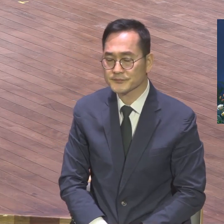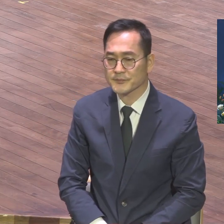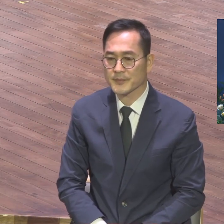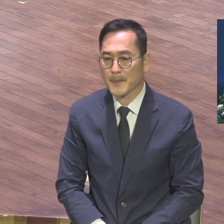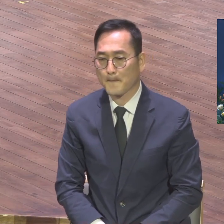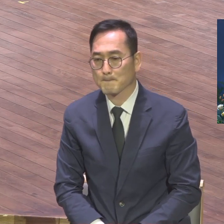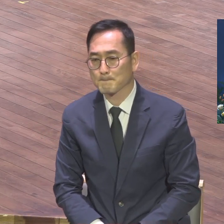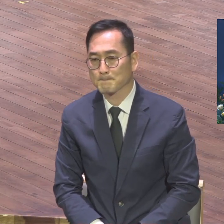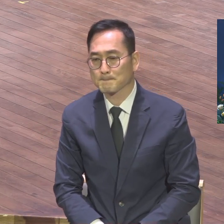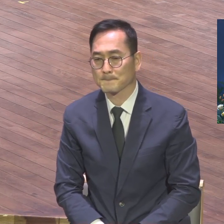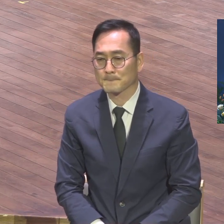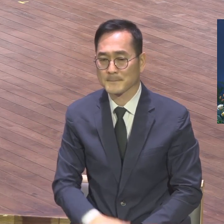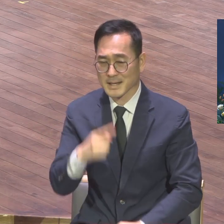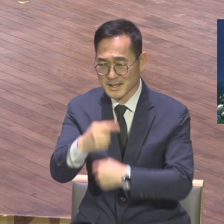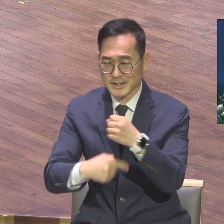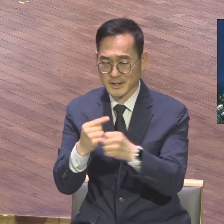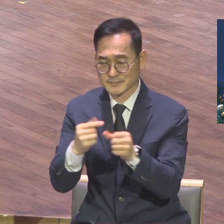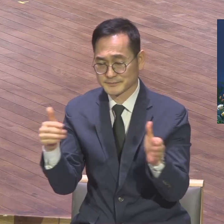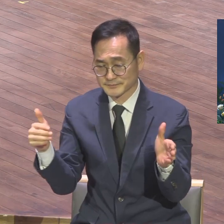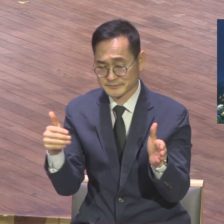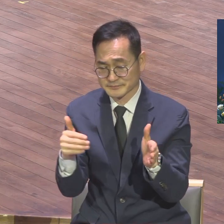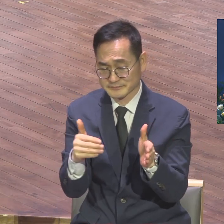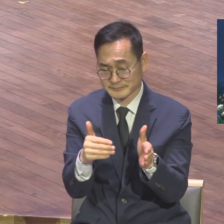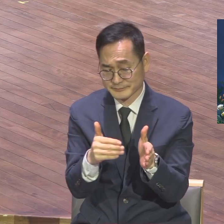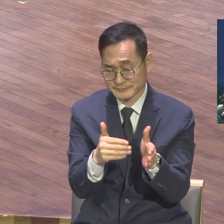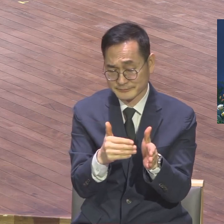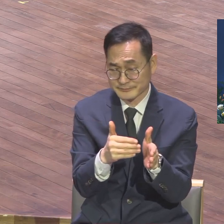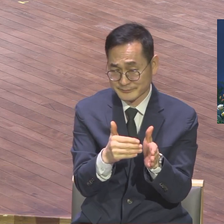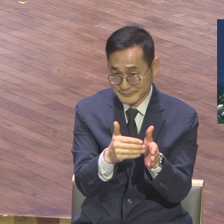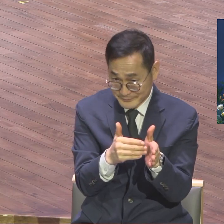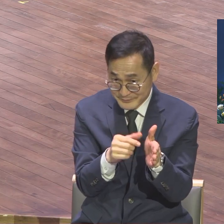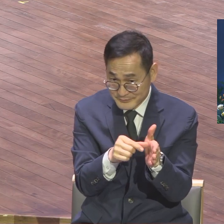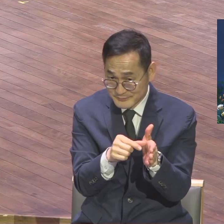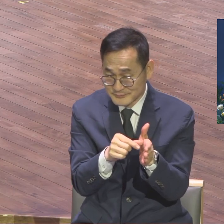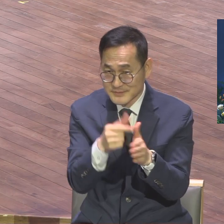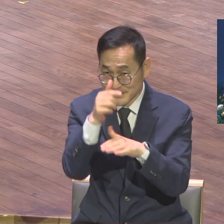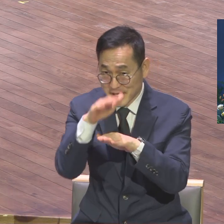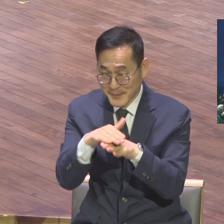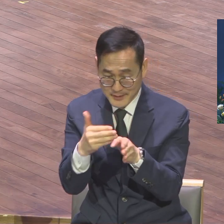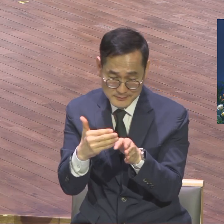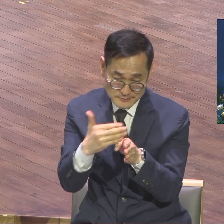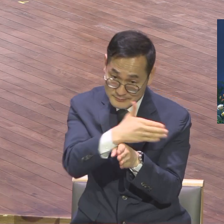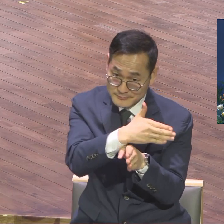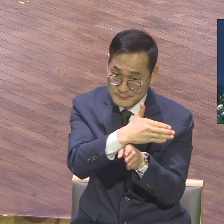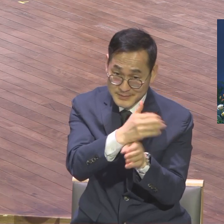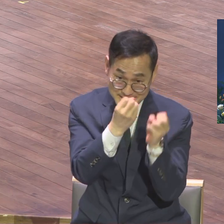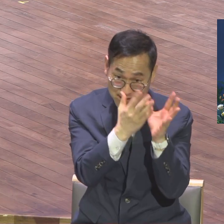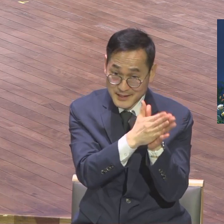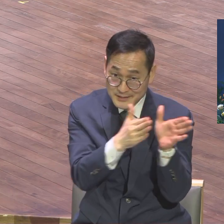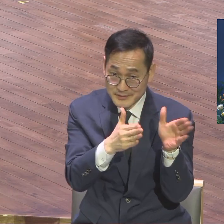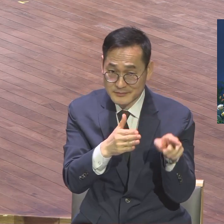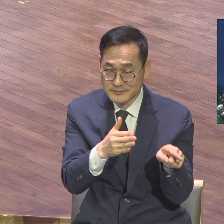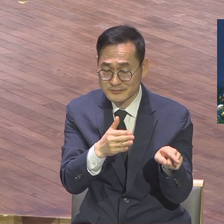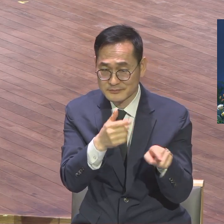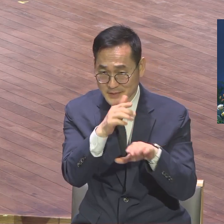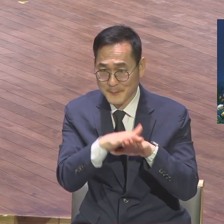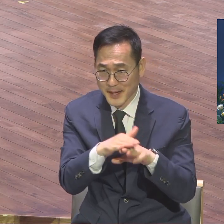송구예배와 영어신예배를 지금 같이 드리는 우리 본당에 다 못 들어오기 때문에